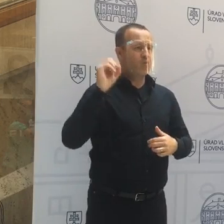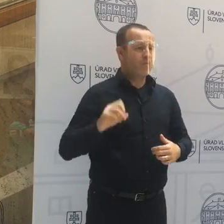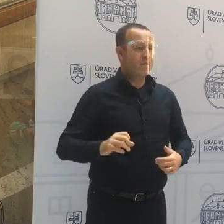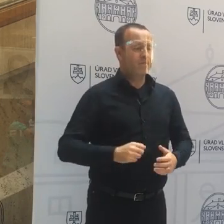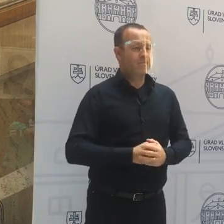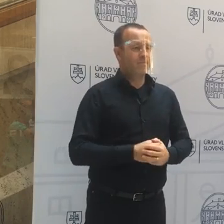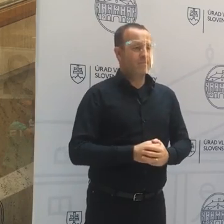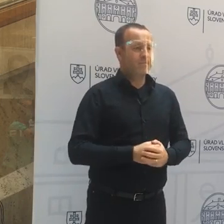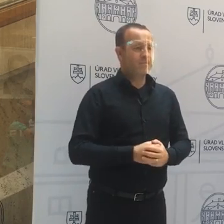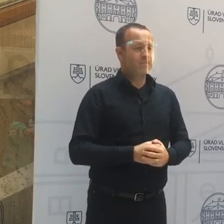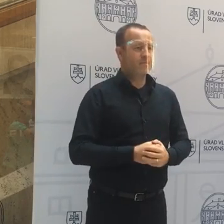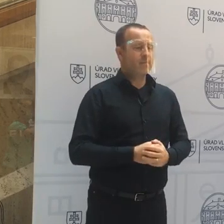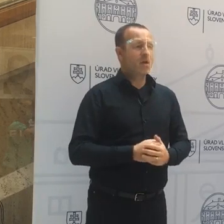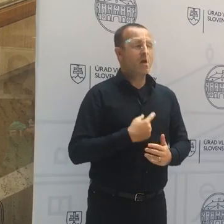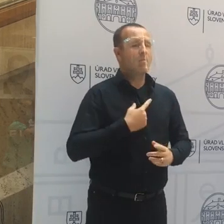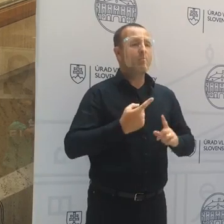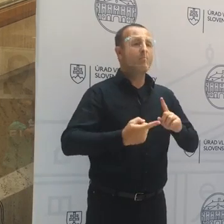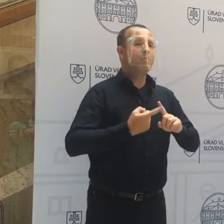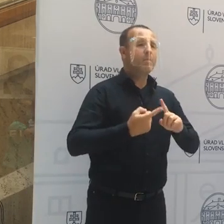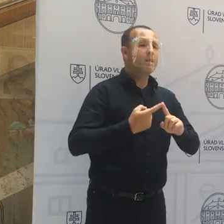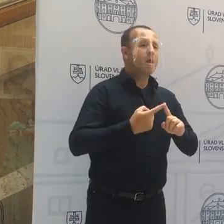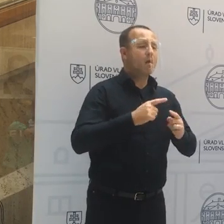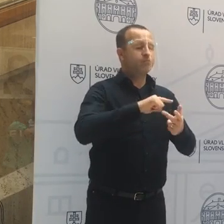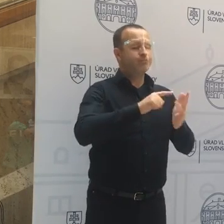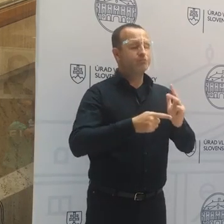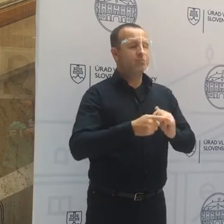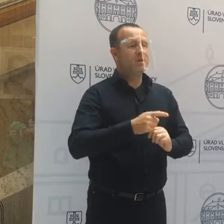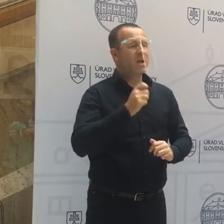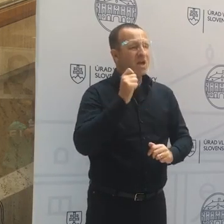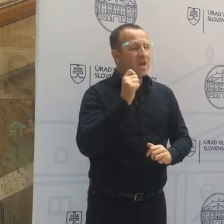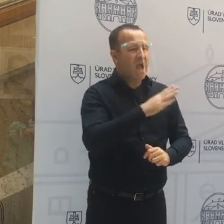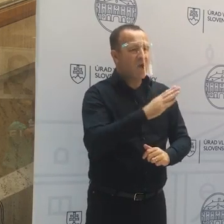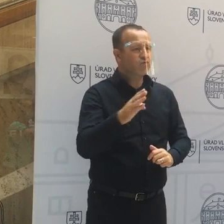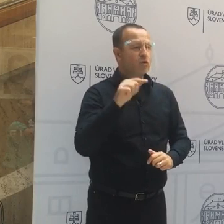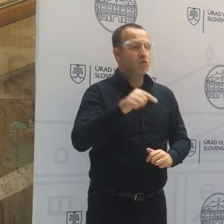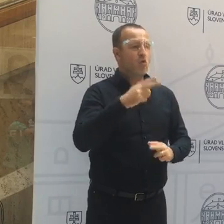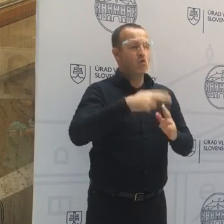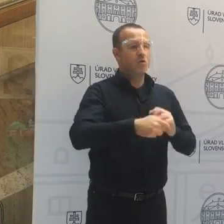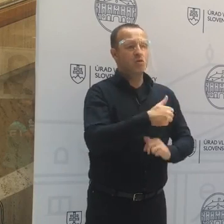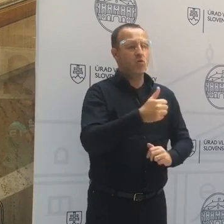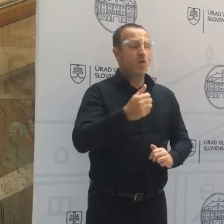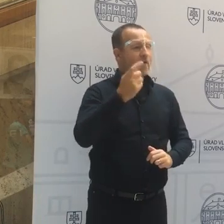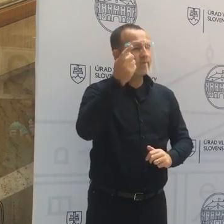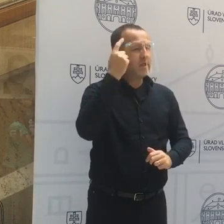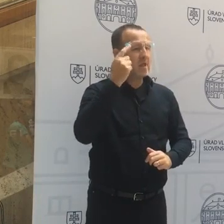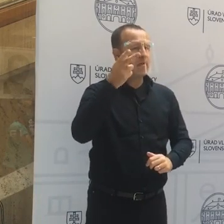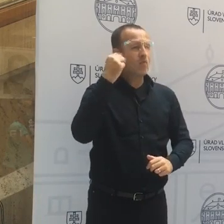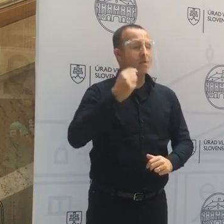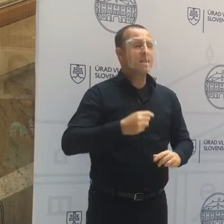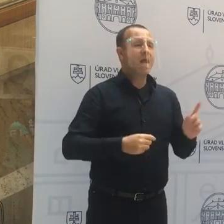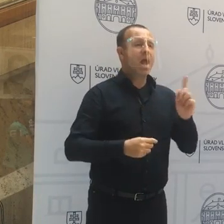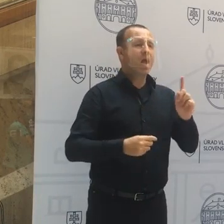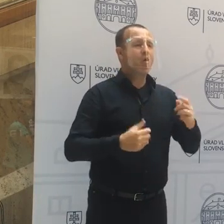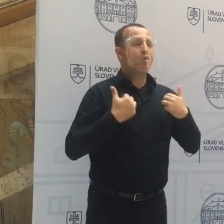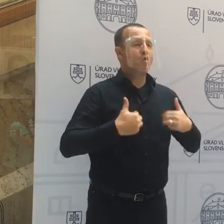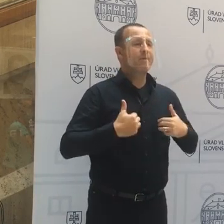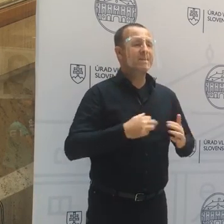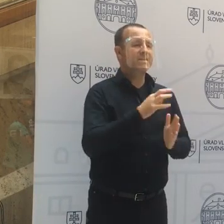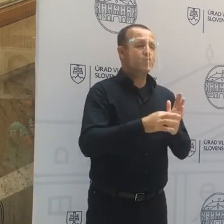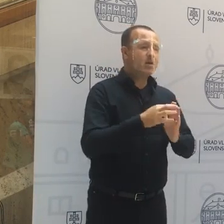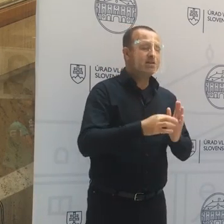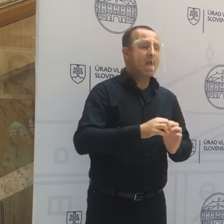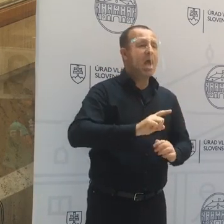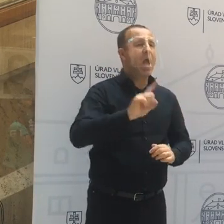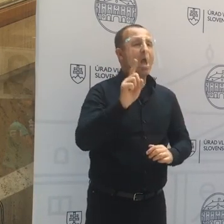a stanovila podmienky, aby každý až do konca tohto roka vedel presne predvídať, v akej covidovej situácii na akú